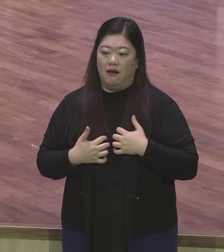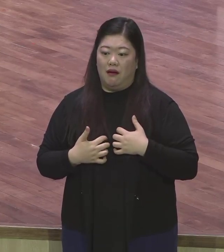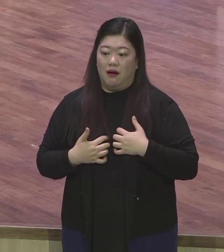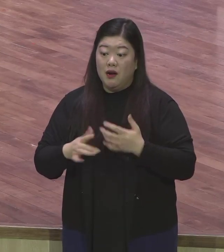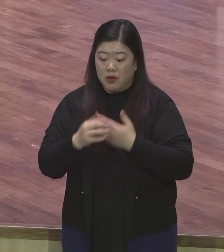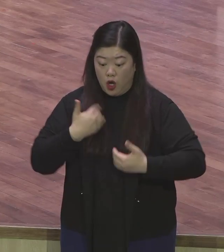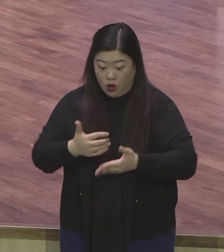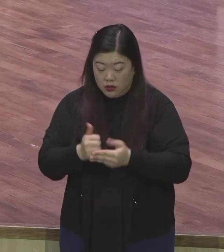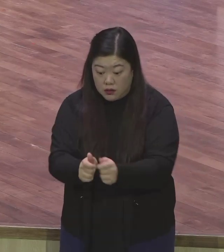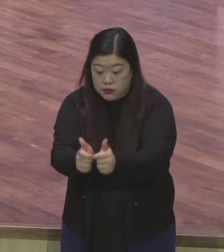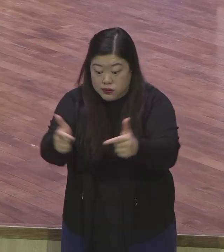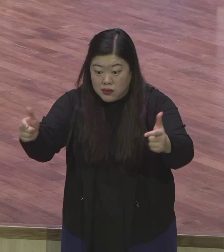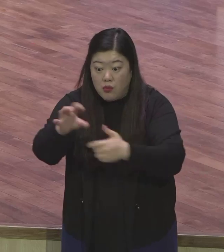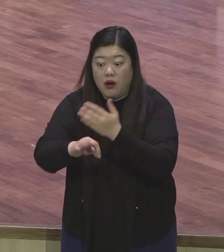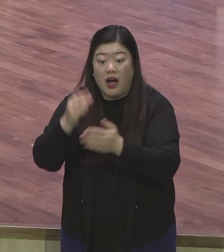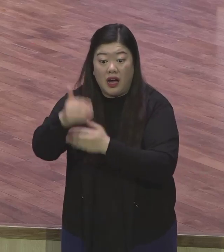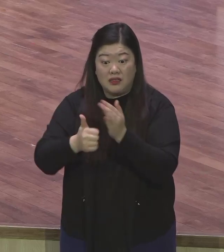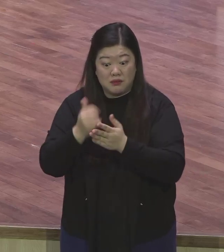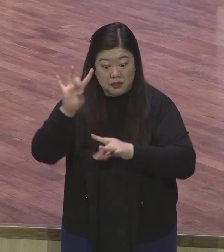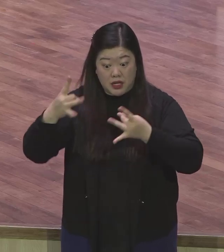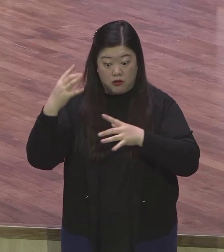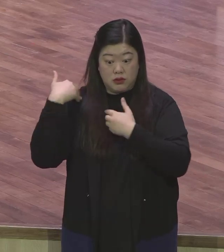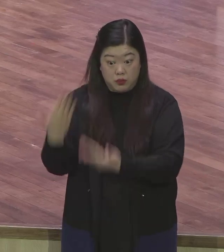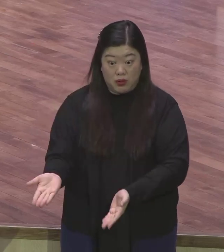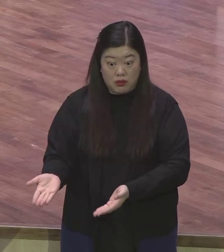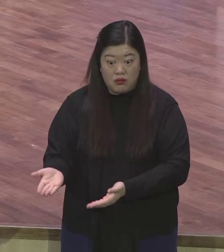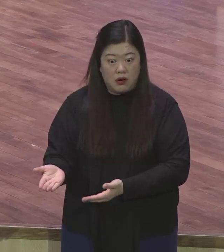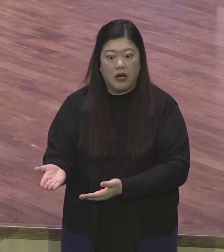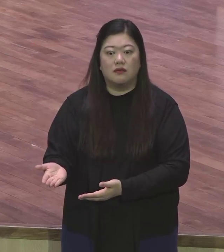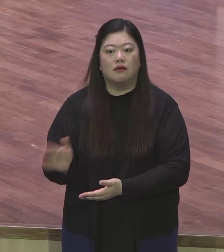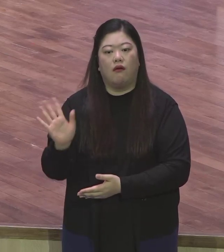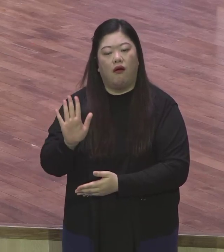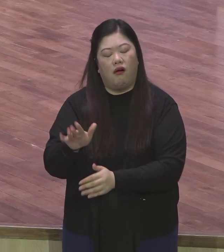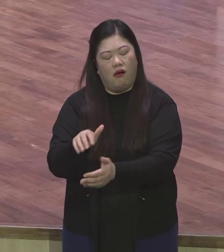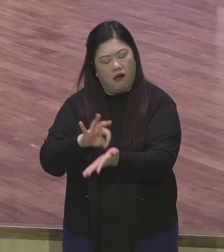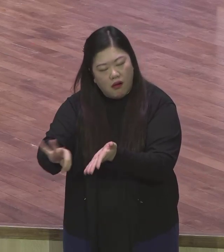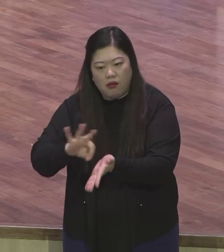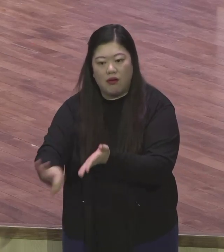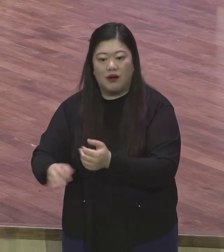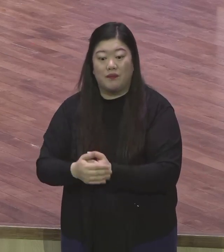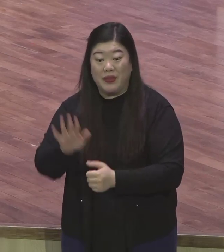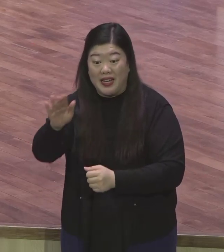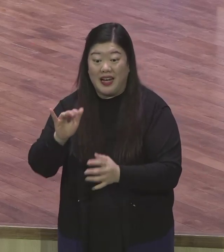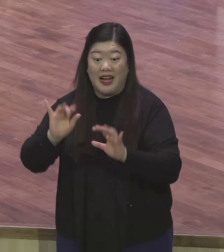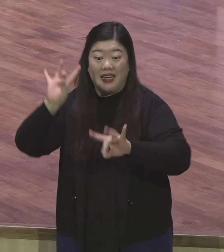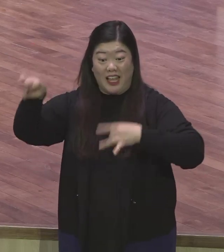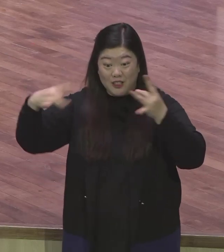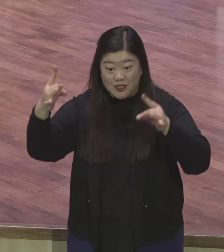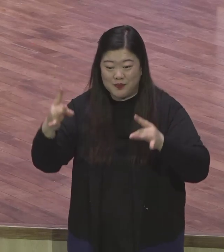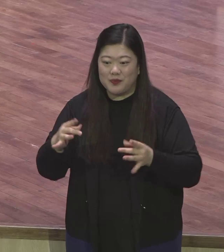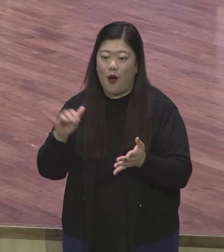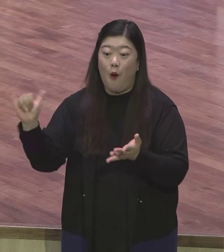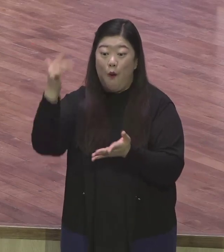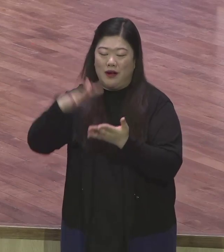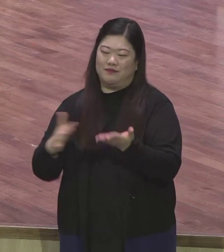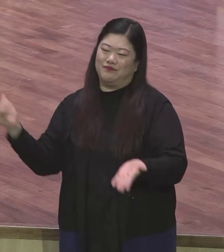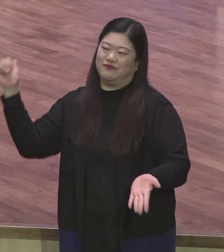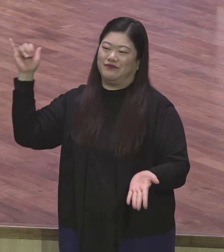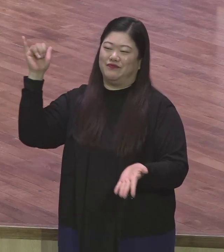사용하신다 태국 가보세요 처음부터 끝까지 다 우상이 선교사 무덤이에요 근데 우리